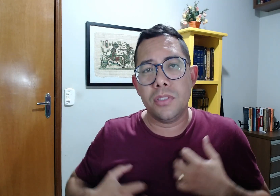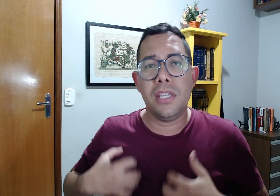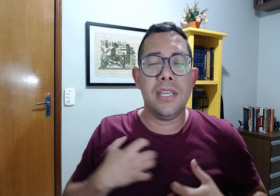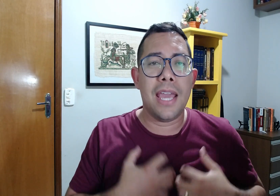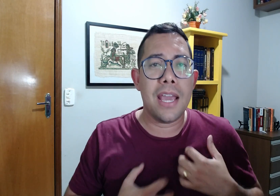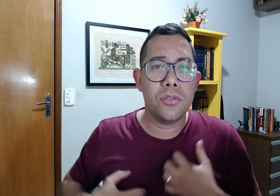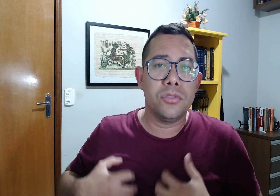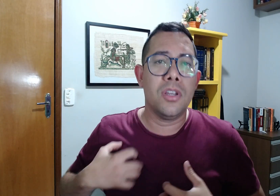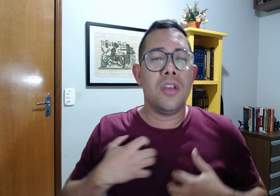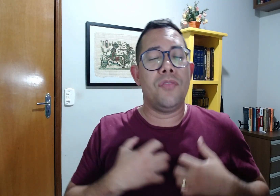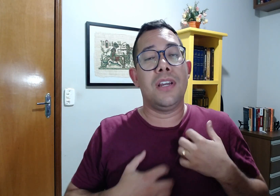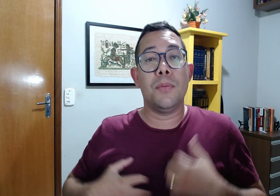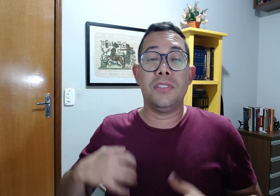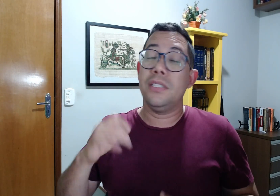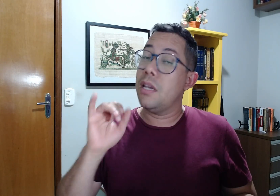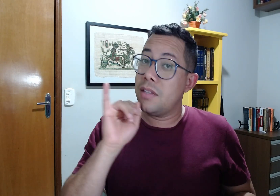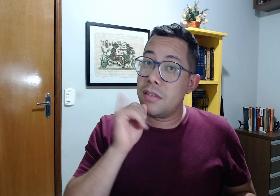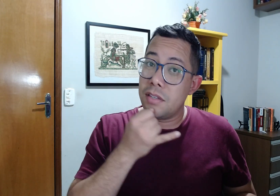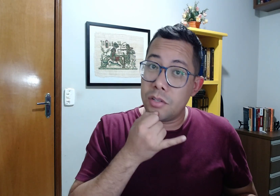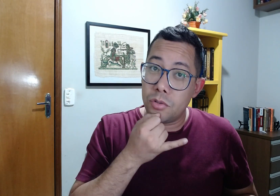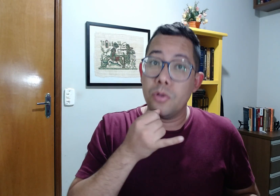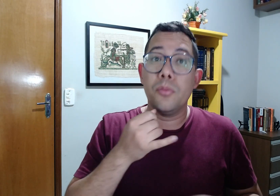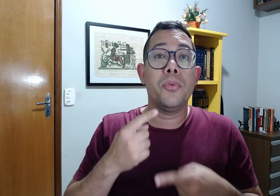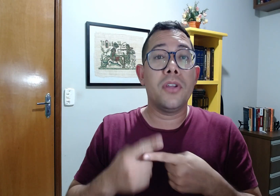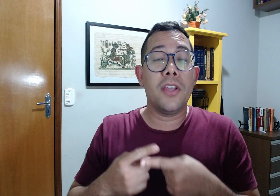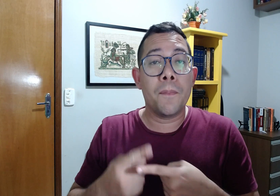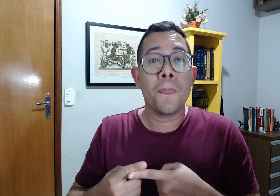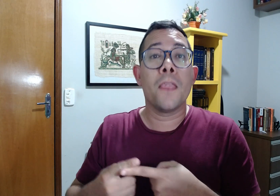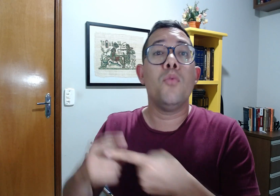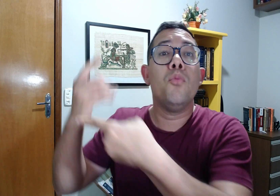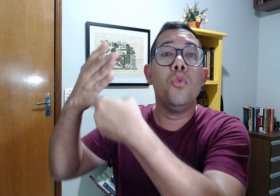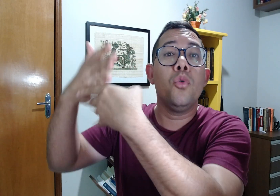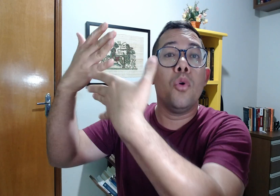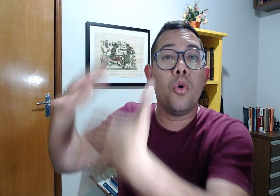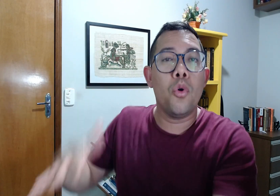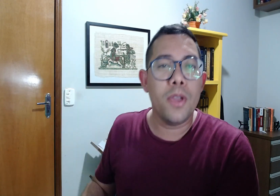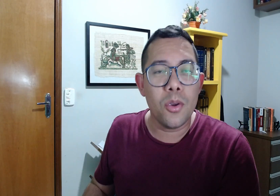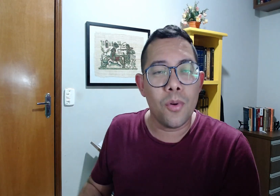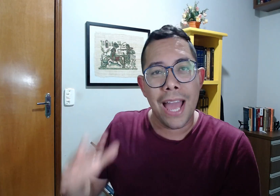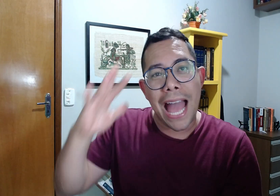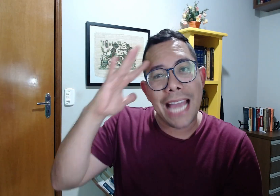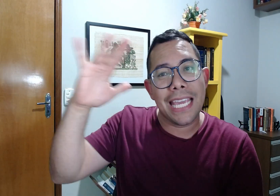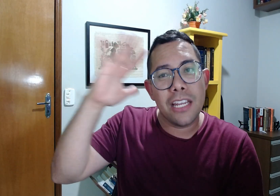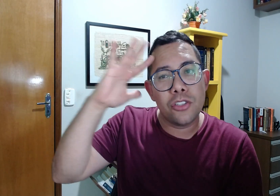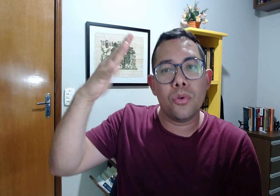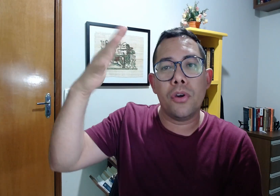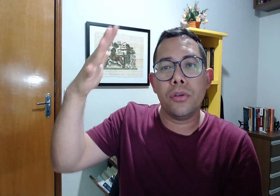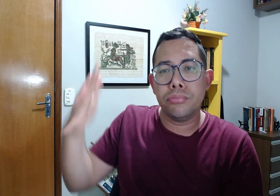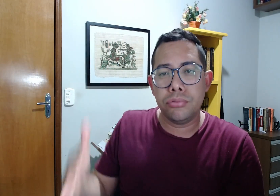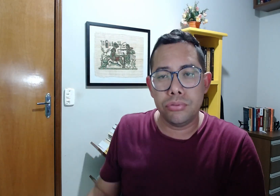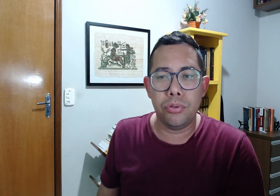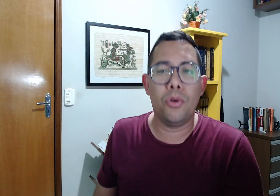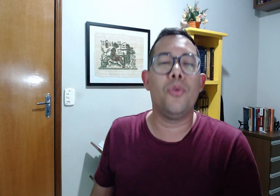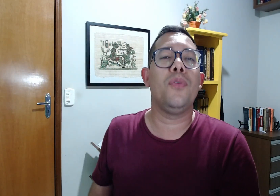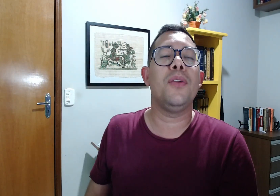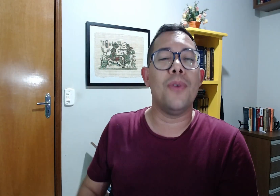inquietos, ficamos emprestecidos, porque o muro ruiu, aquele sonho ruiu,